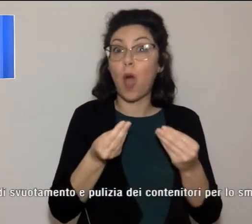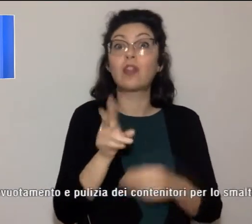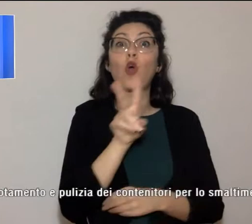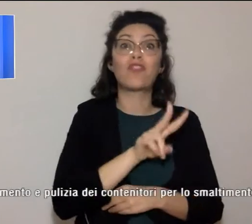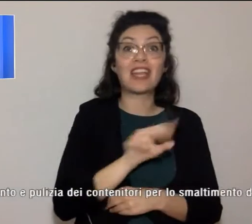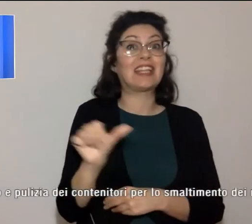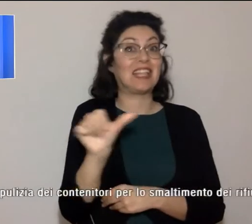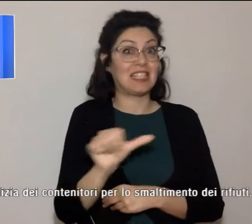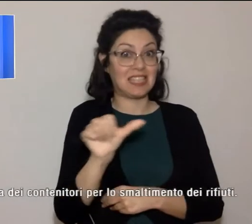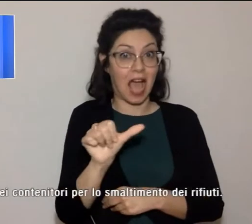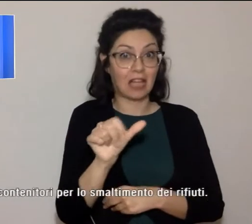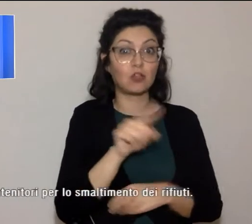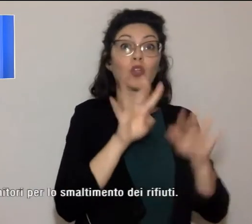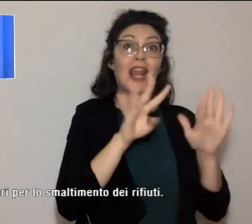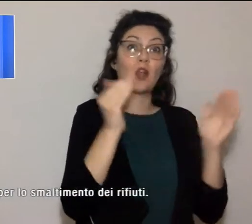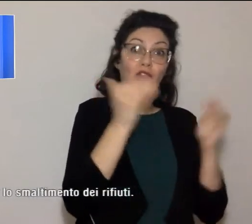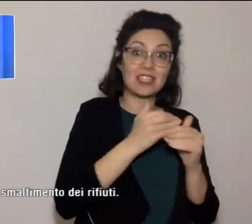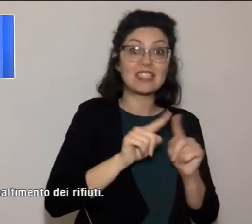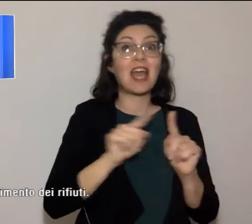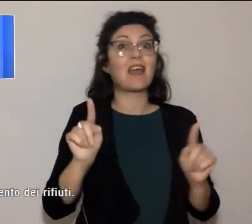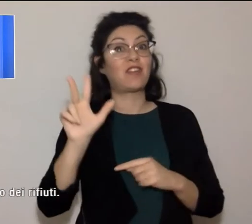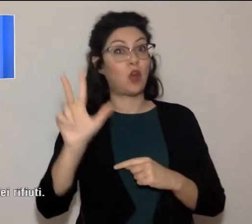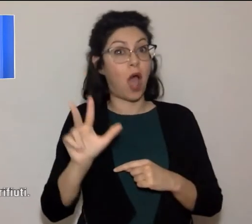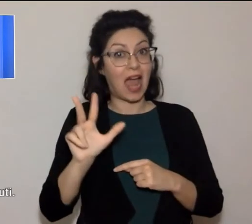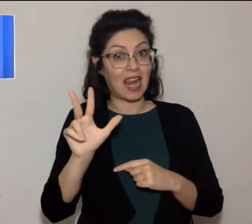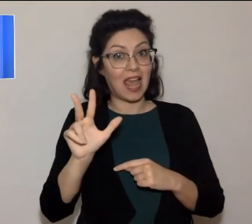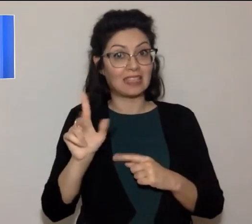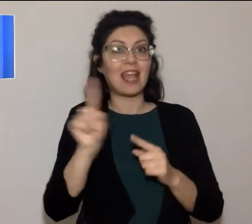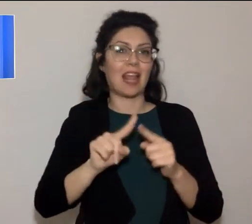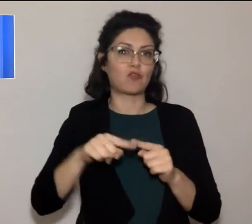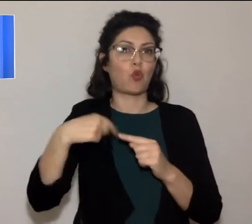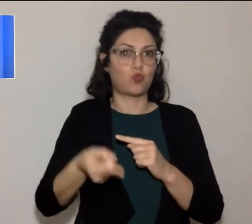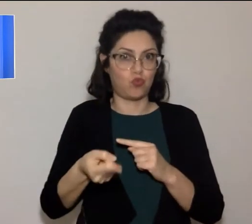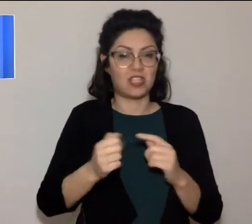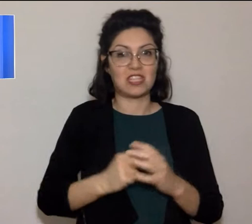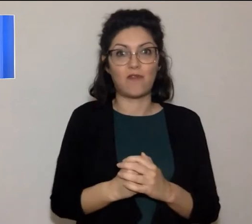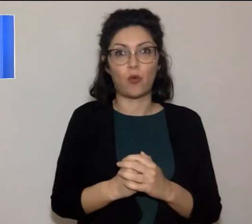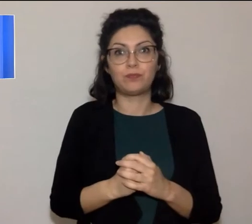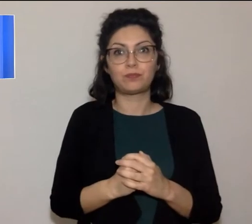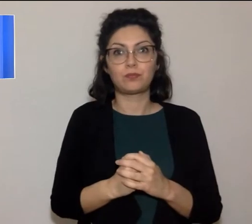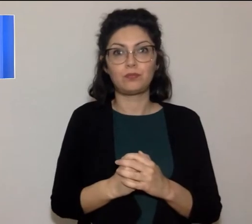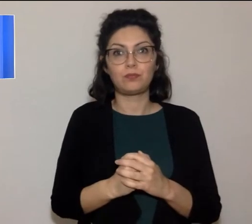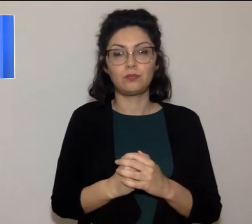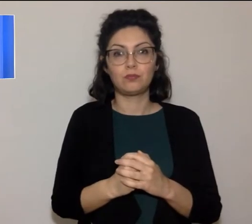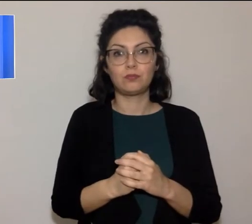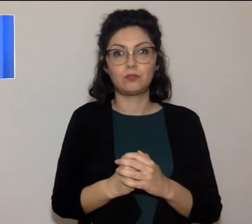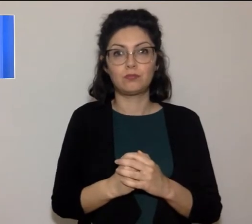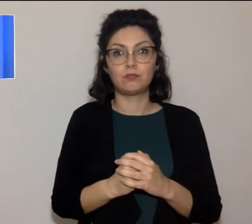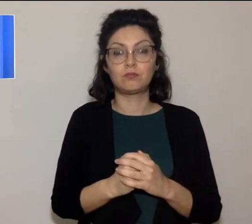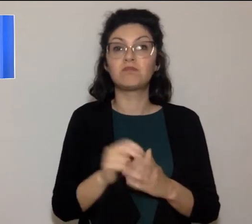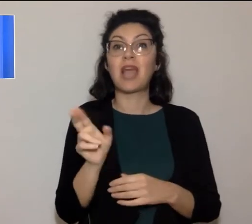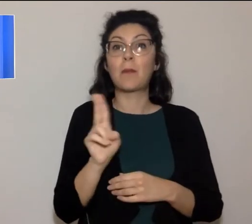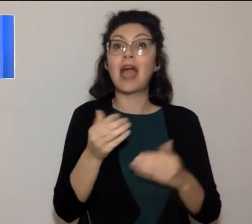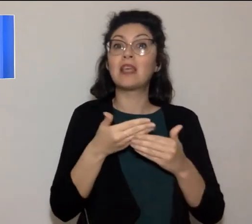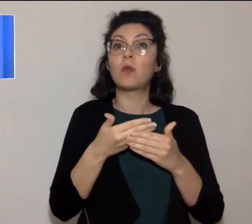sabato dalle 21 alle 3 del giorno successivo. I bagni pubblici saranno